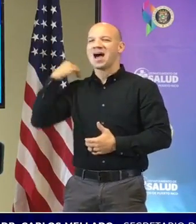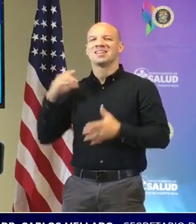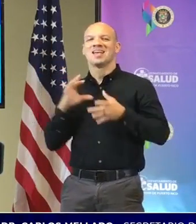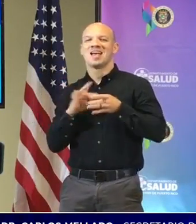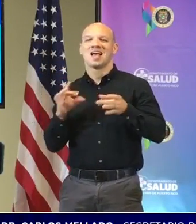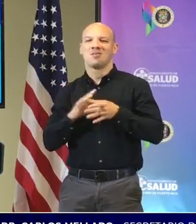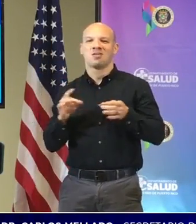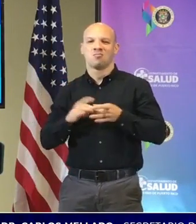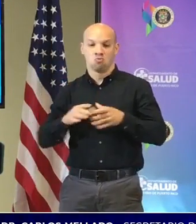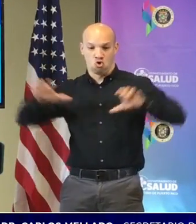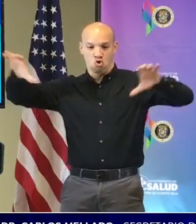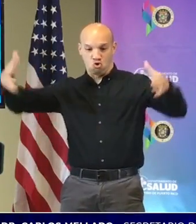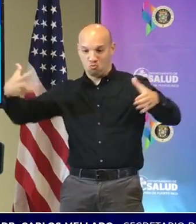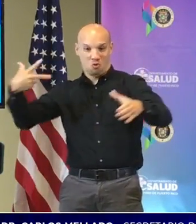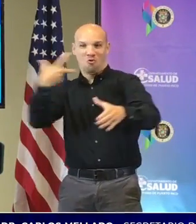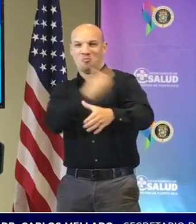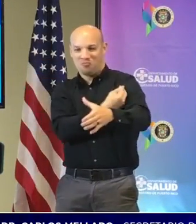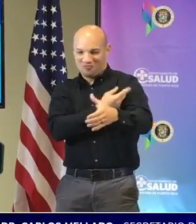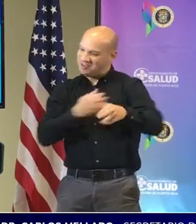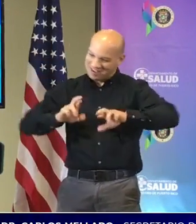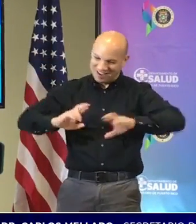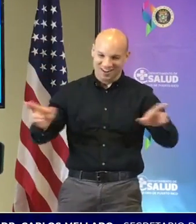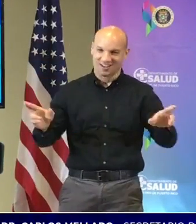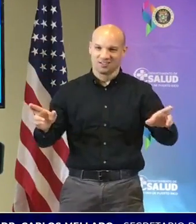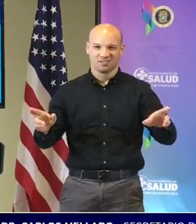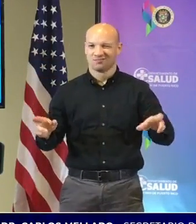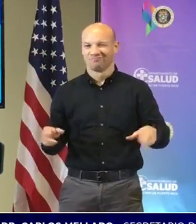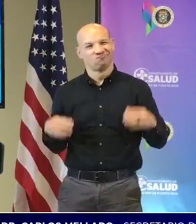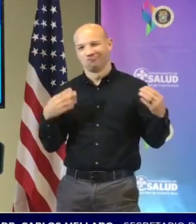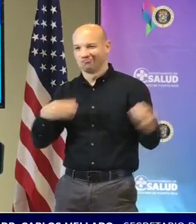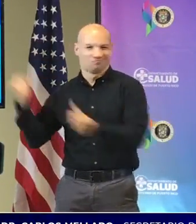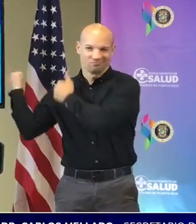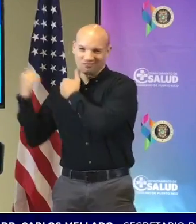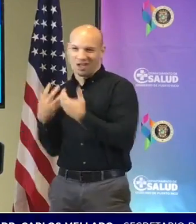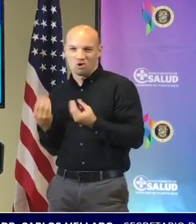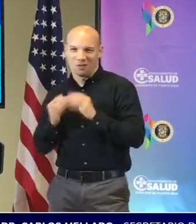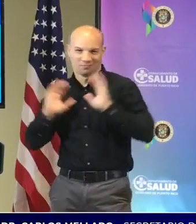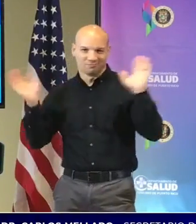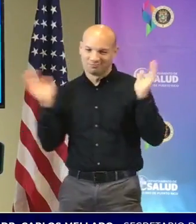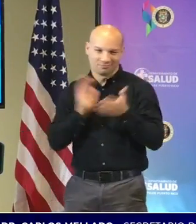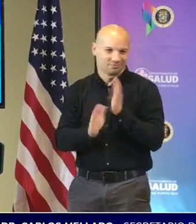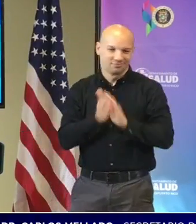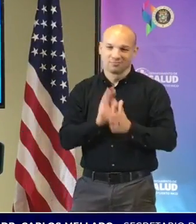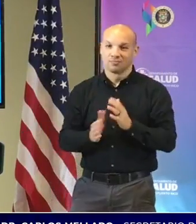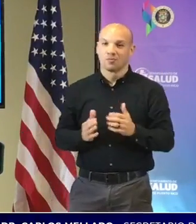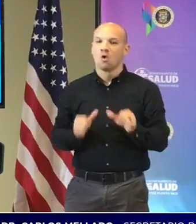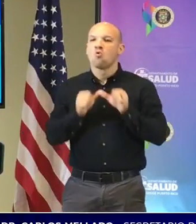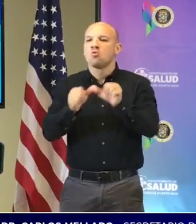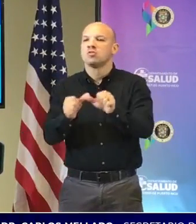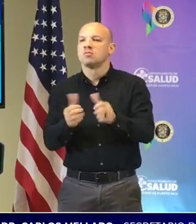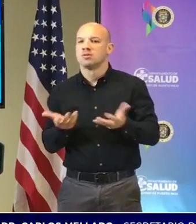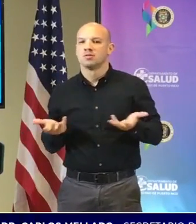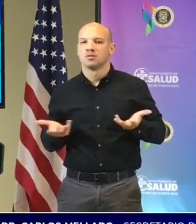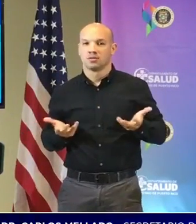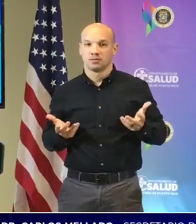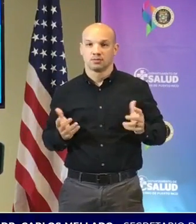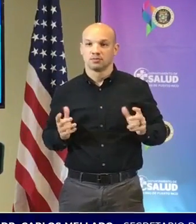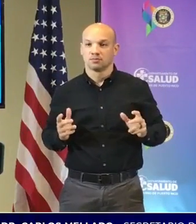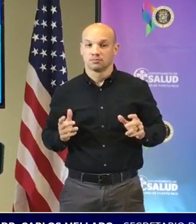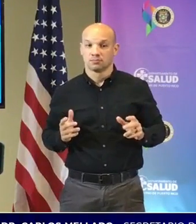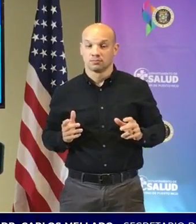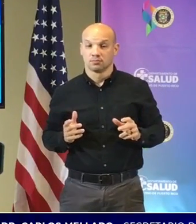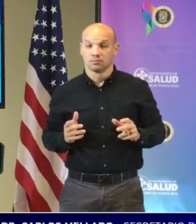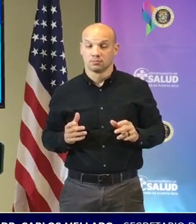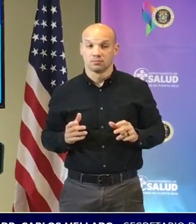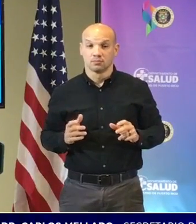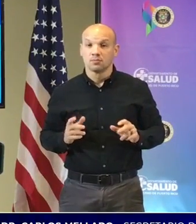inmunidad rebaño no existe lo que va a existir es que mientras la gente la severidad y la mortalidad